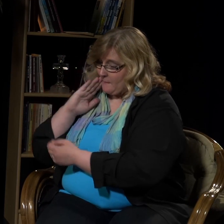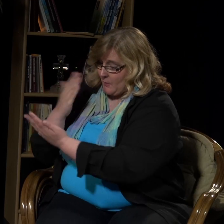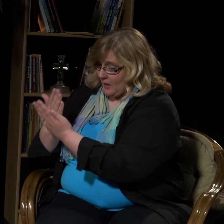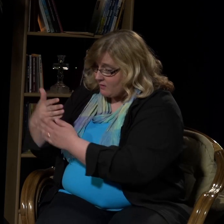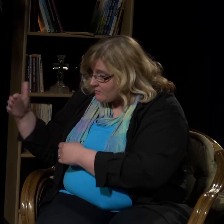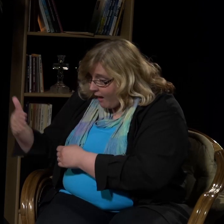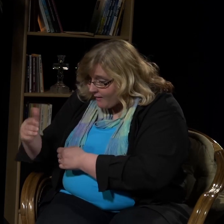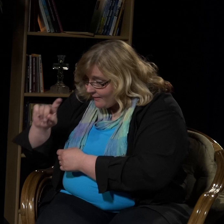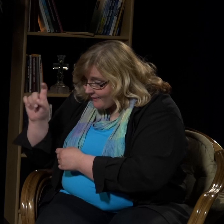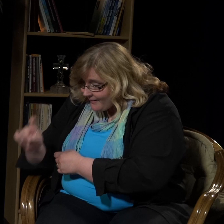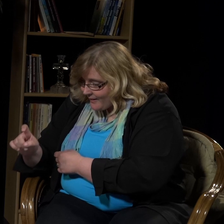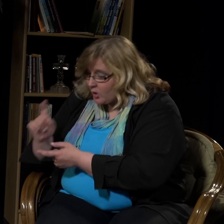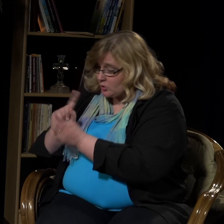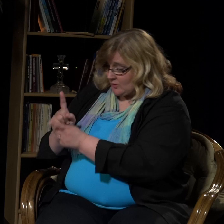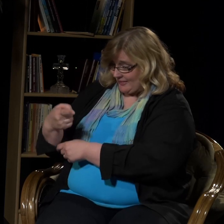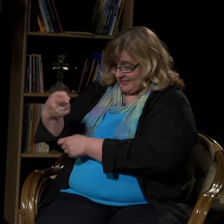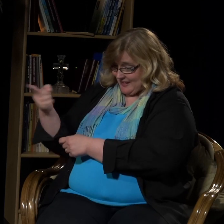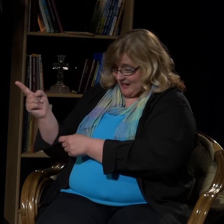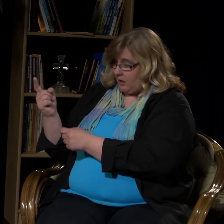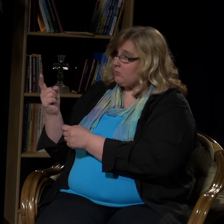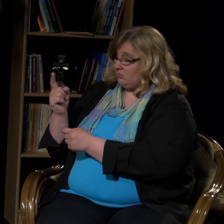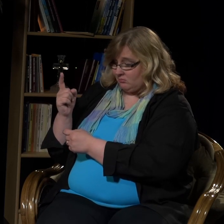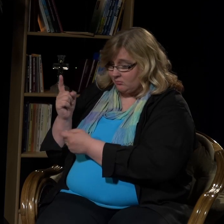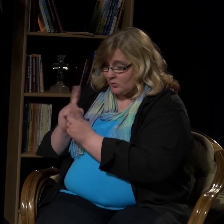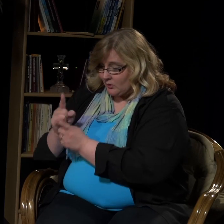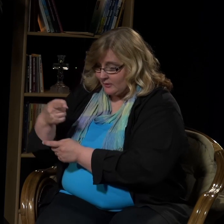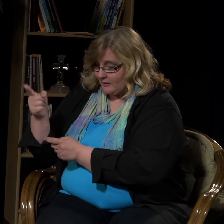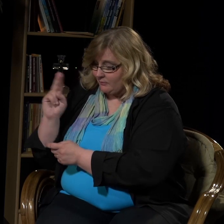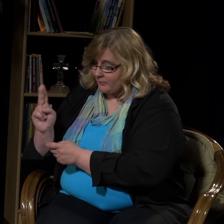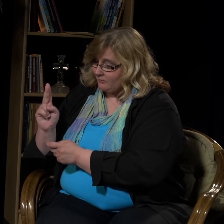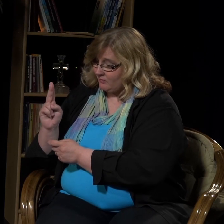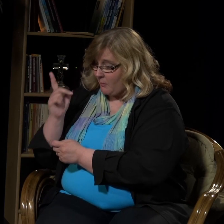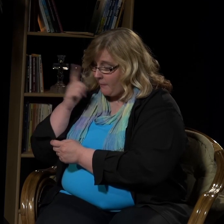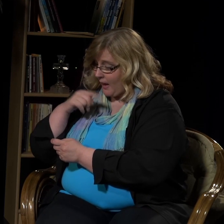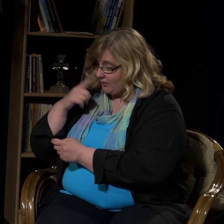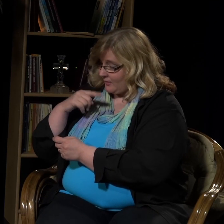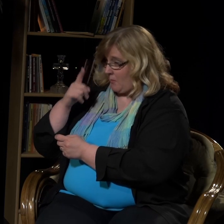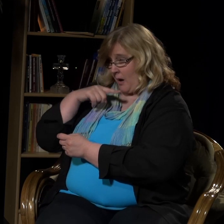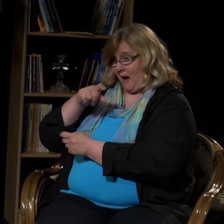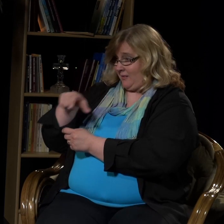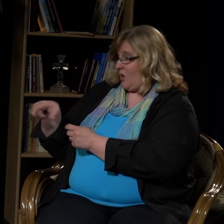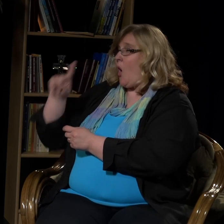Jos siis te, jotka olette pahoja, osaatte antaa lapsille ne hyviä lahjoja,